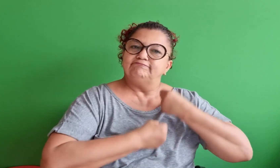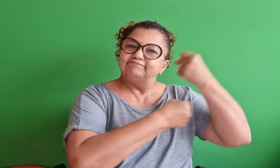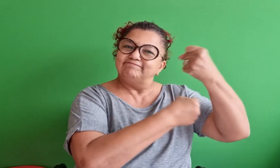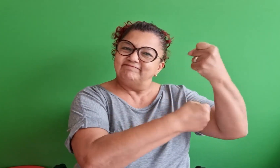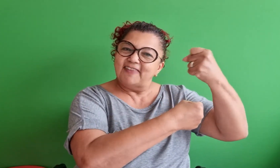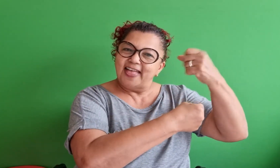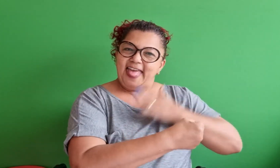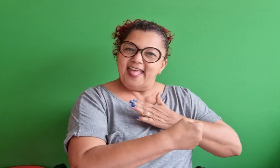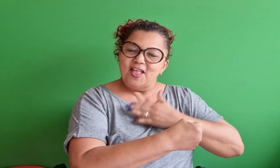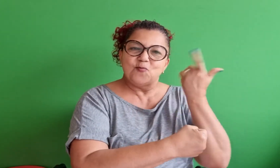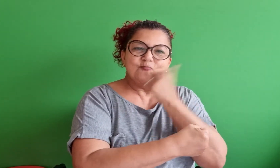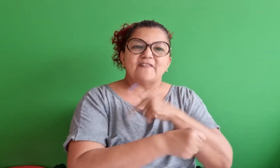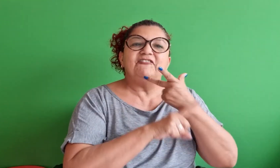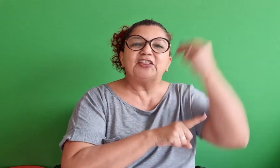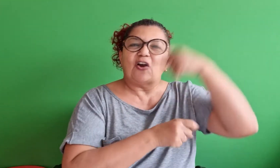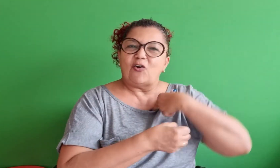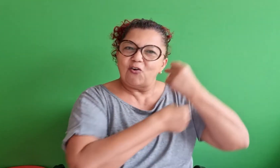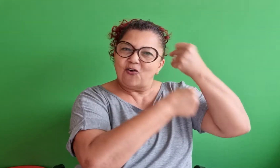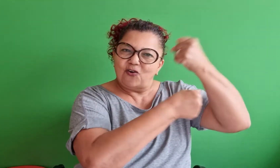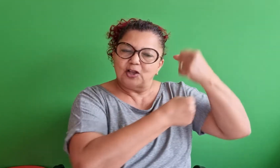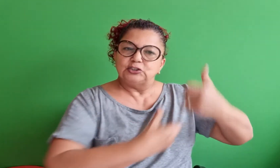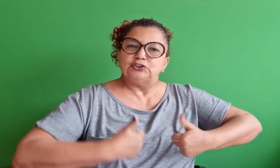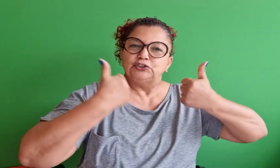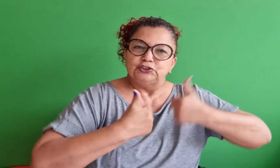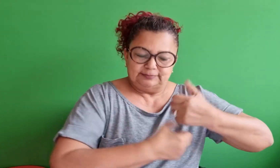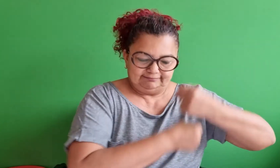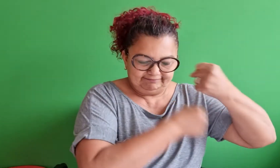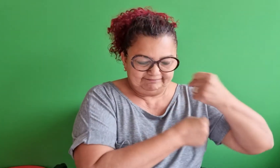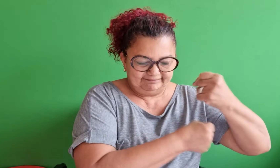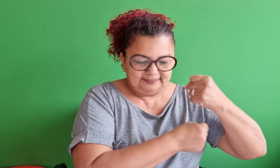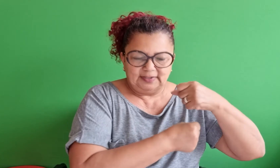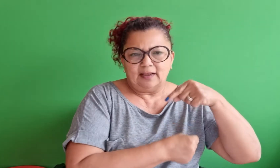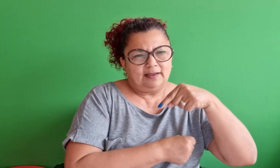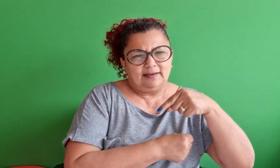exalta a si mesmo. Ah, eu sou melhor.